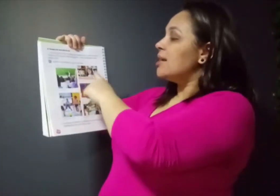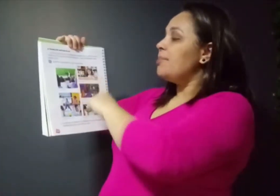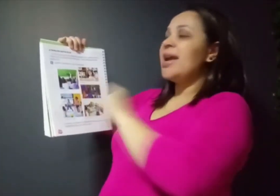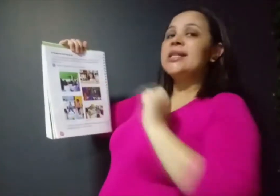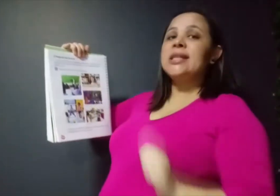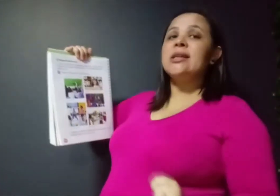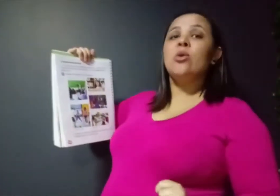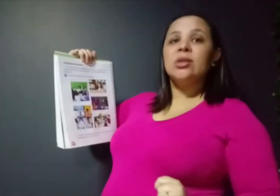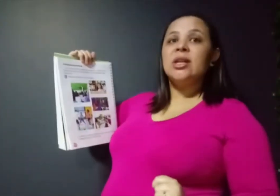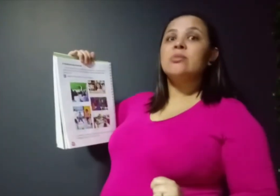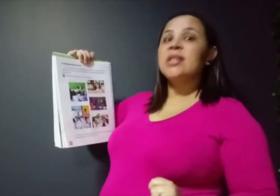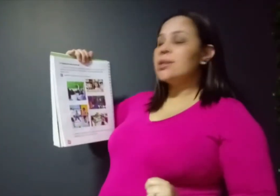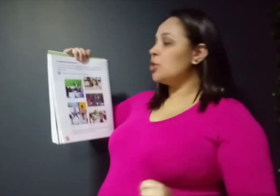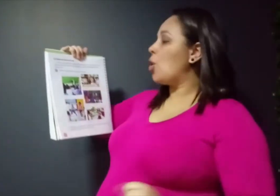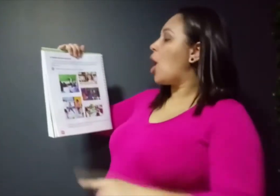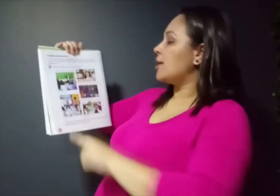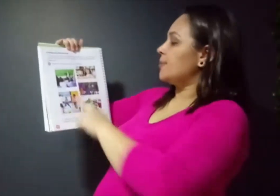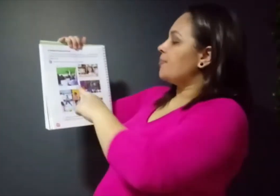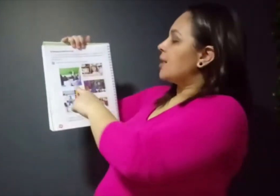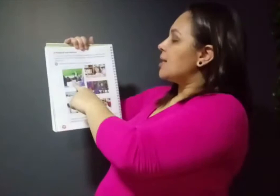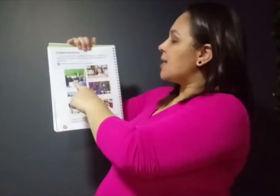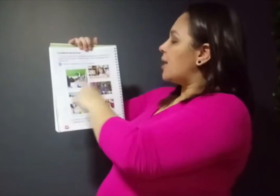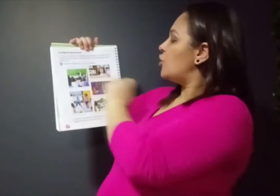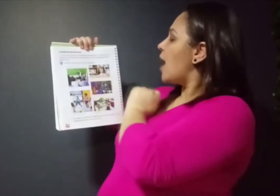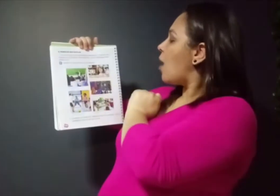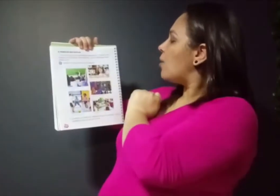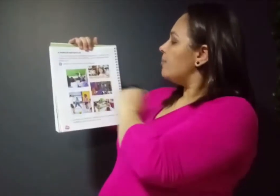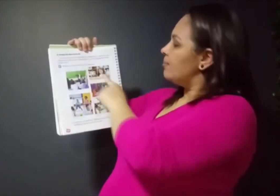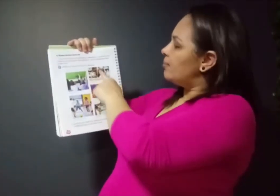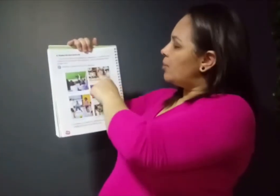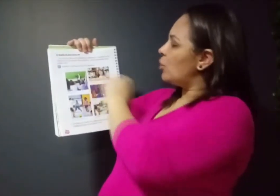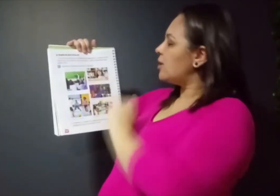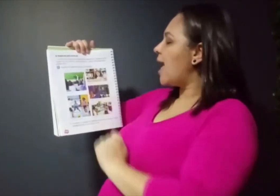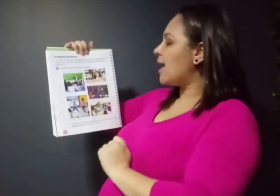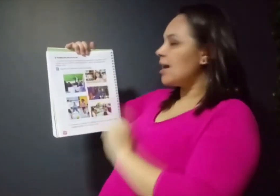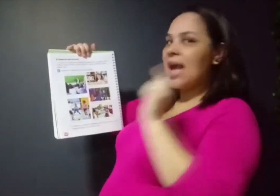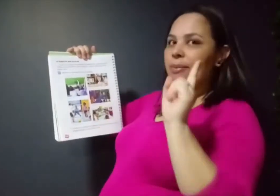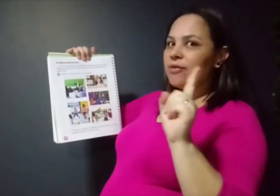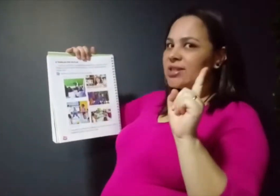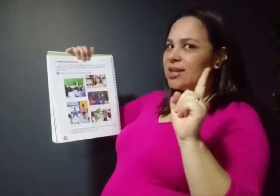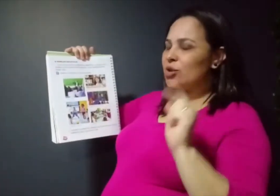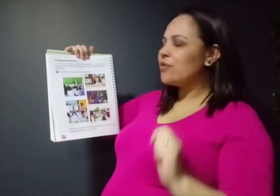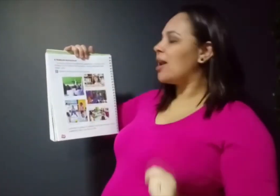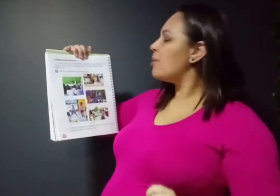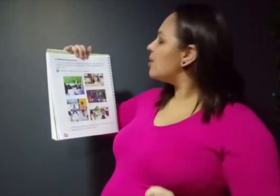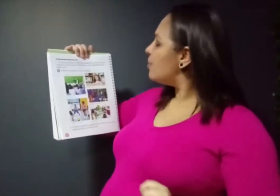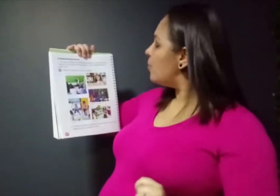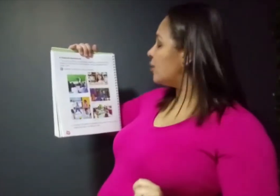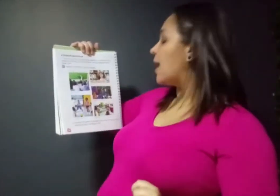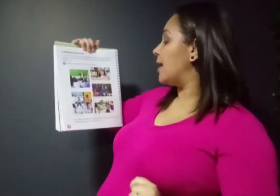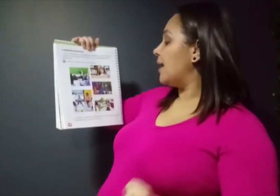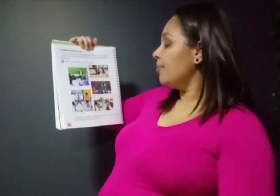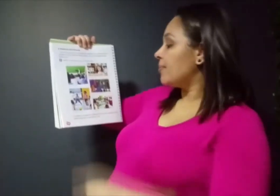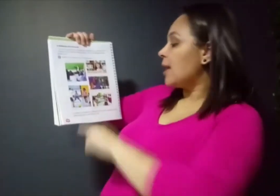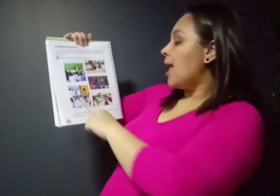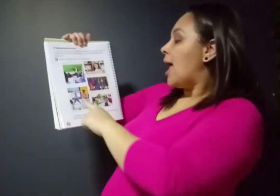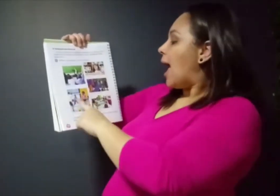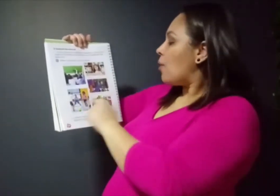ambientes que encontramos nas escolas, sala de aula, biblioteca, ah, prof, eu esqueci de falar da biblioteca, né? A